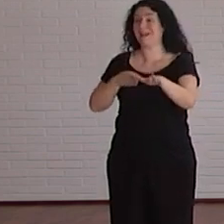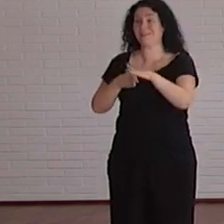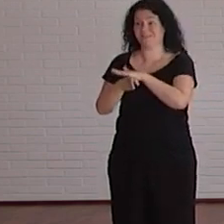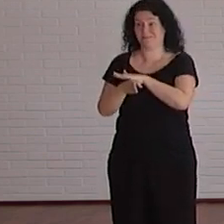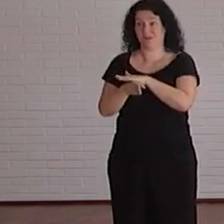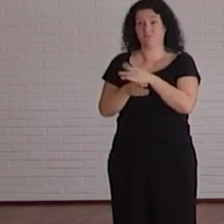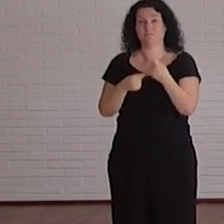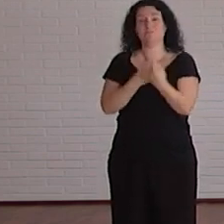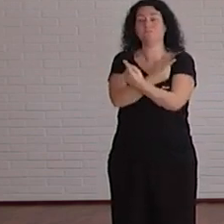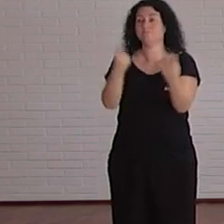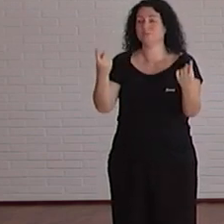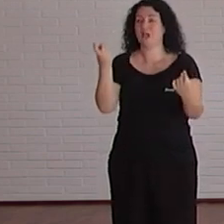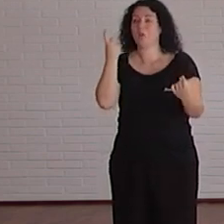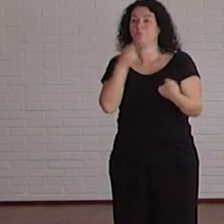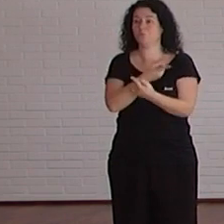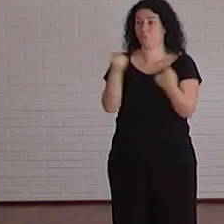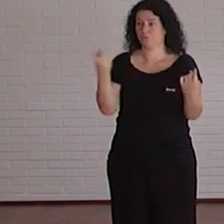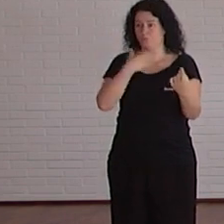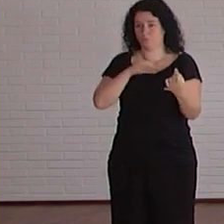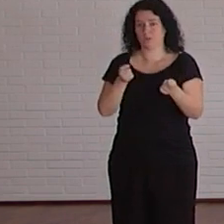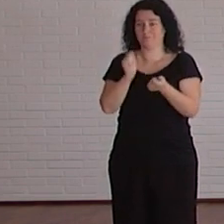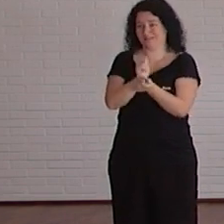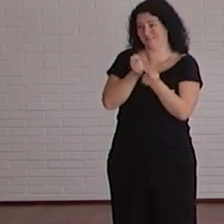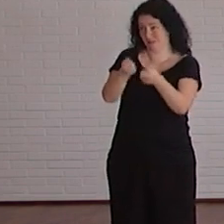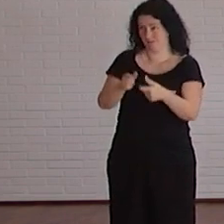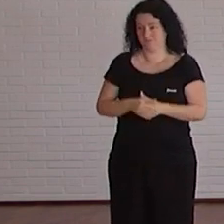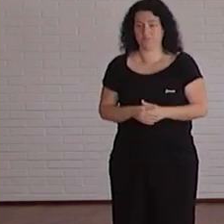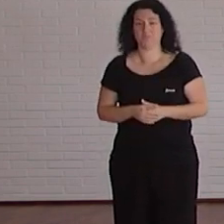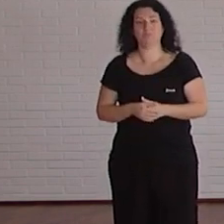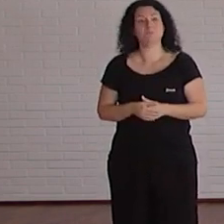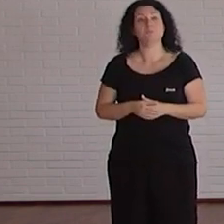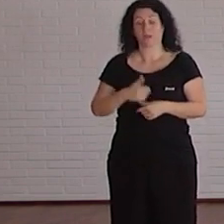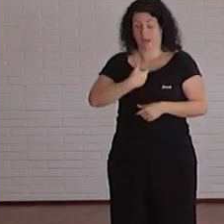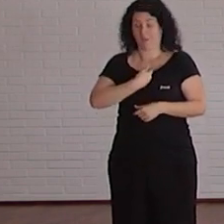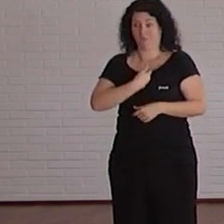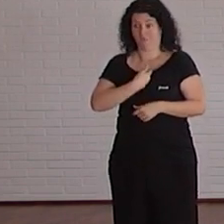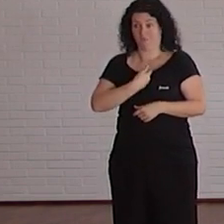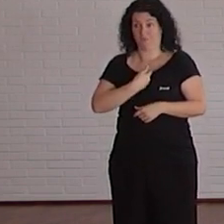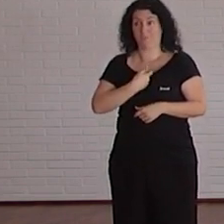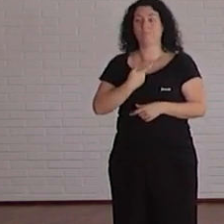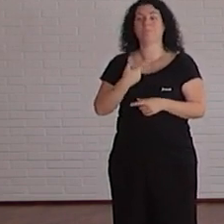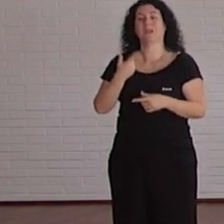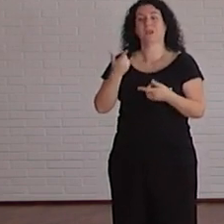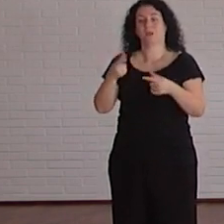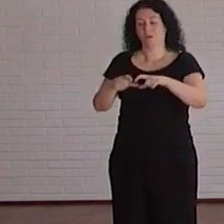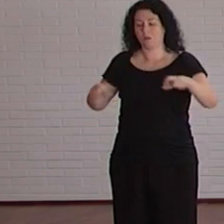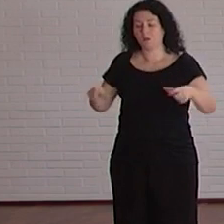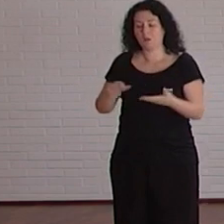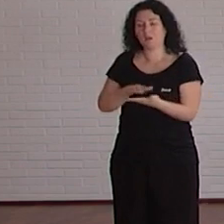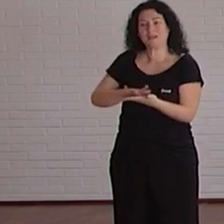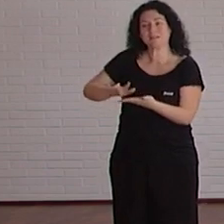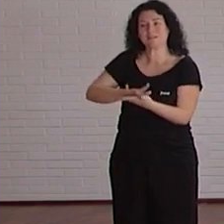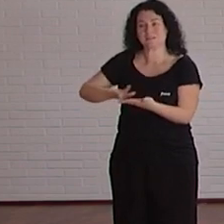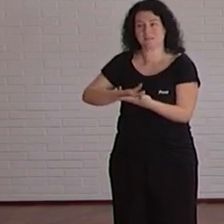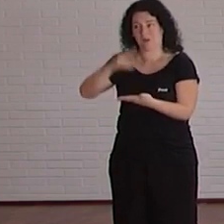estudiantado que viene a través del CAE. Hemos comprado más emisoras FM una línea Braille y una telelupa a la